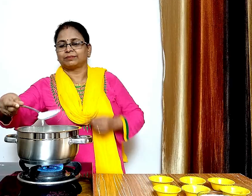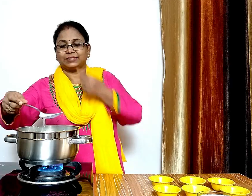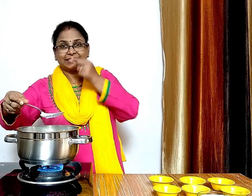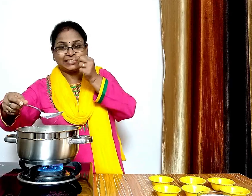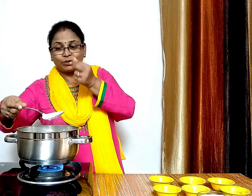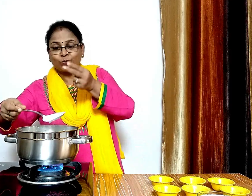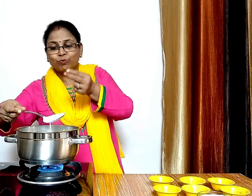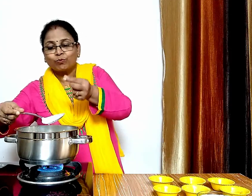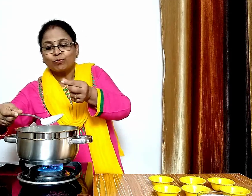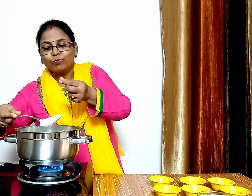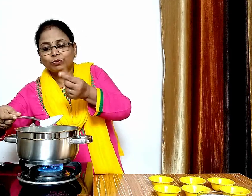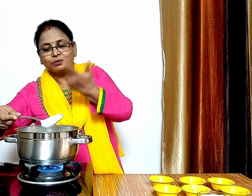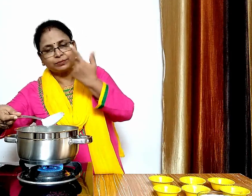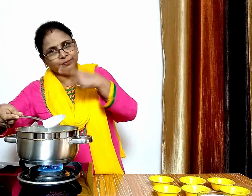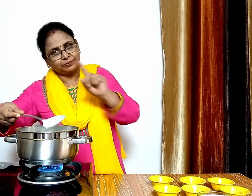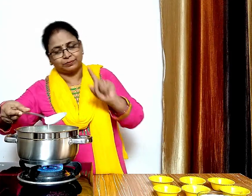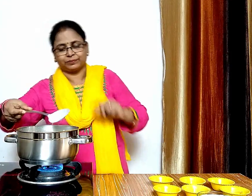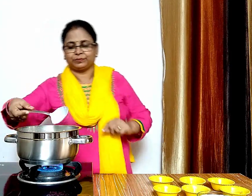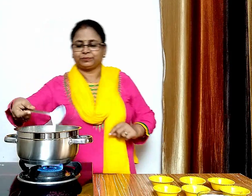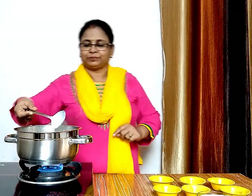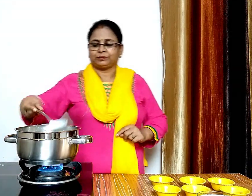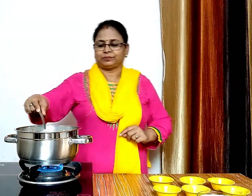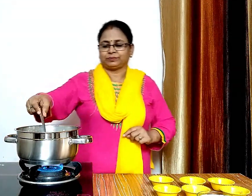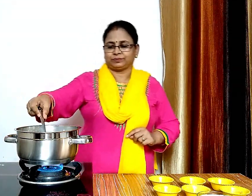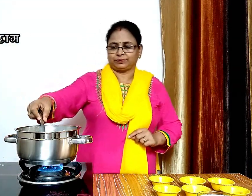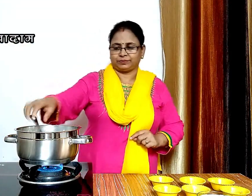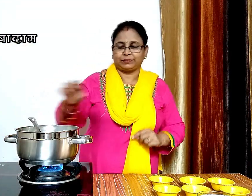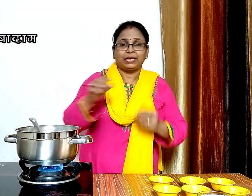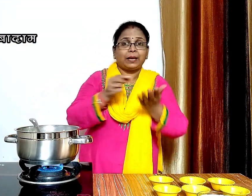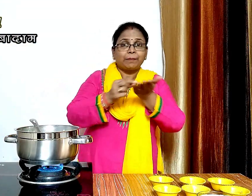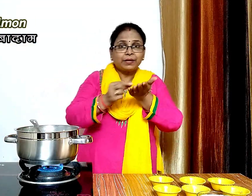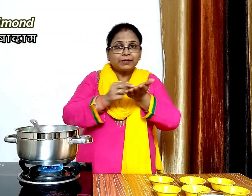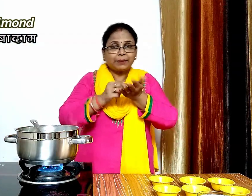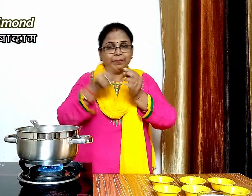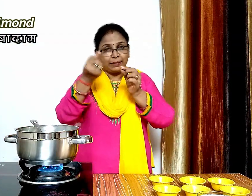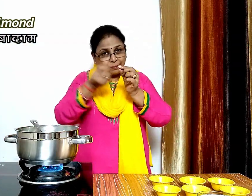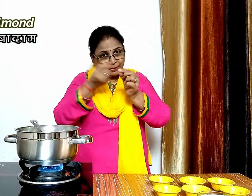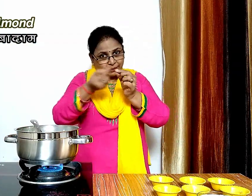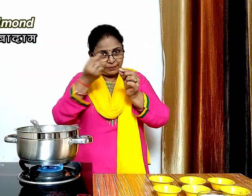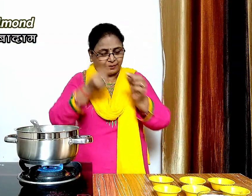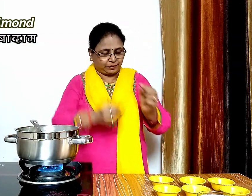देखे ये अच्छे से उबल चुका है अब इसमें कुछ कटे हुए बादाम